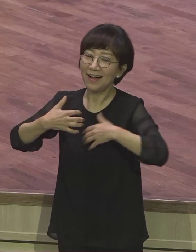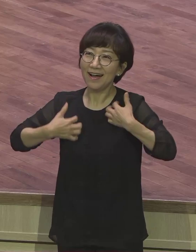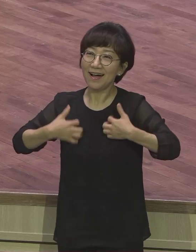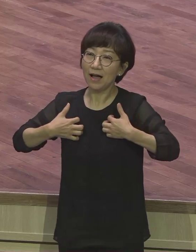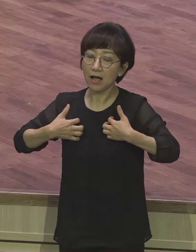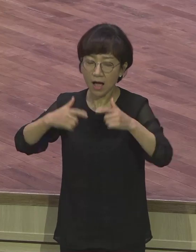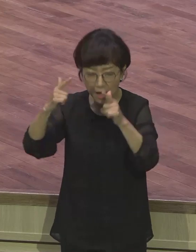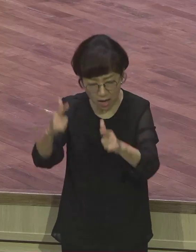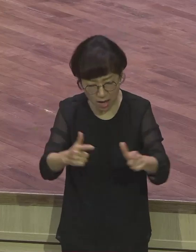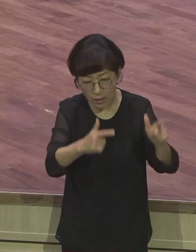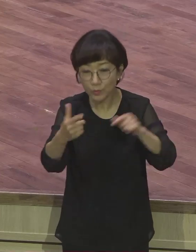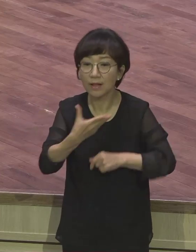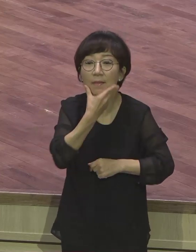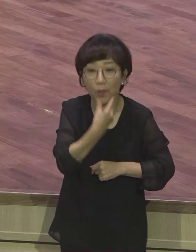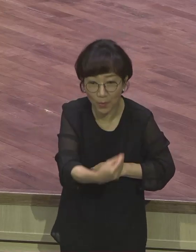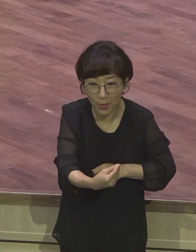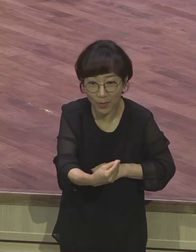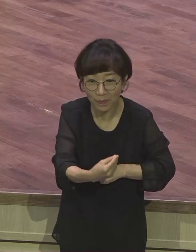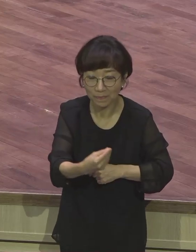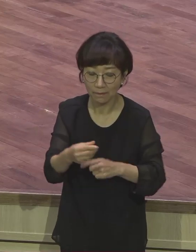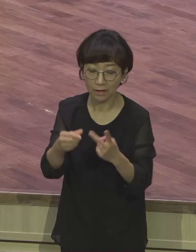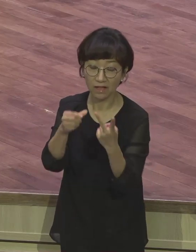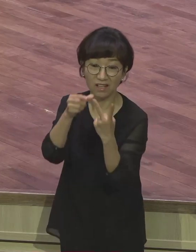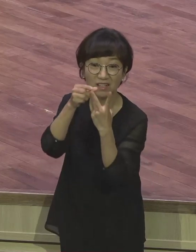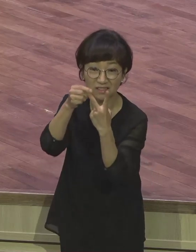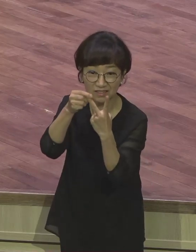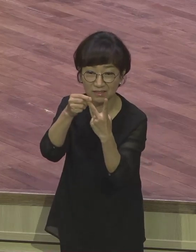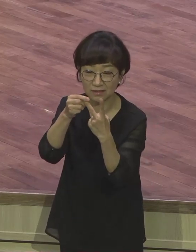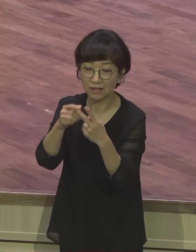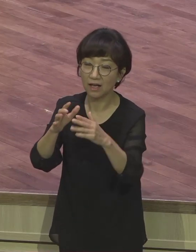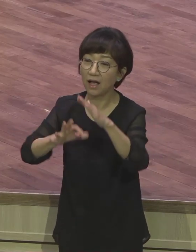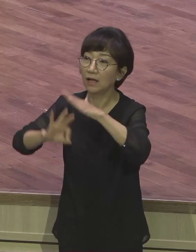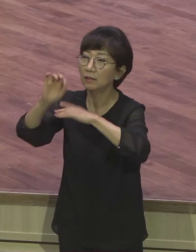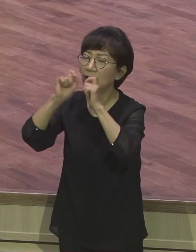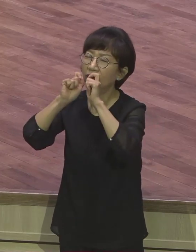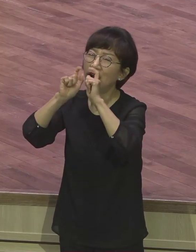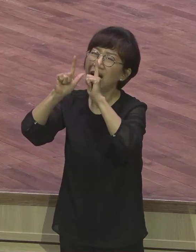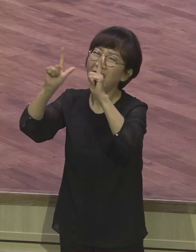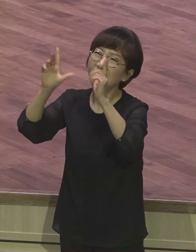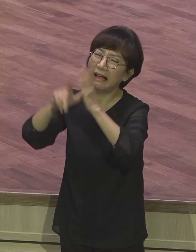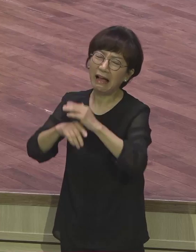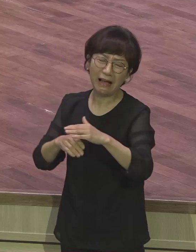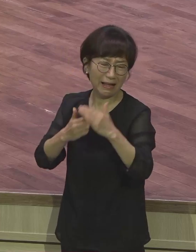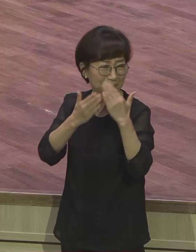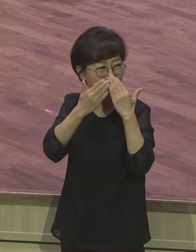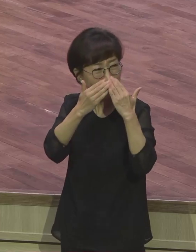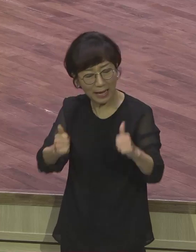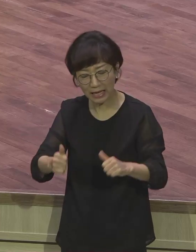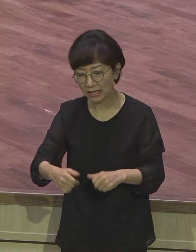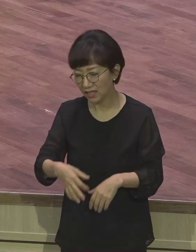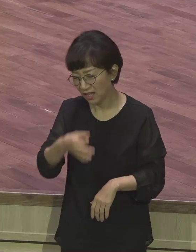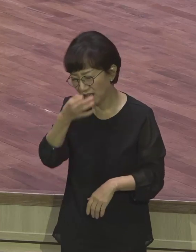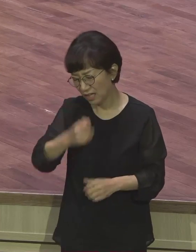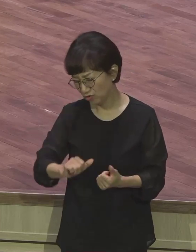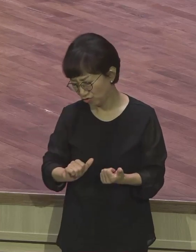그러나 이제 눈을 뜰 때 아이고 죽겠네. 나는 그런